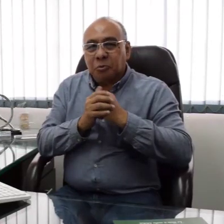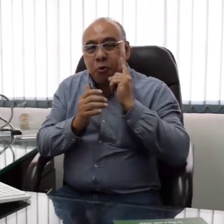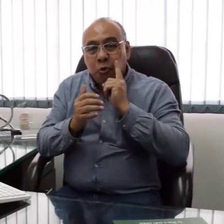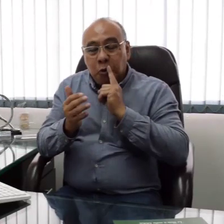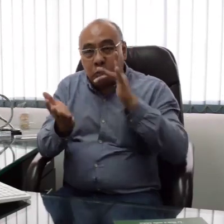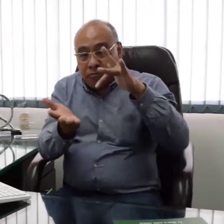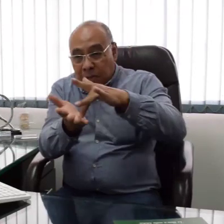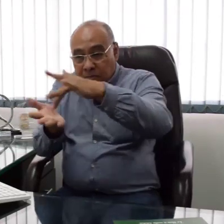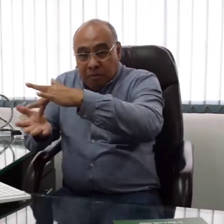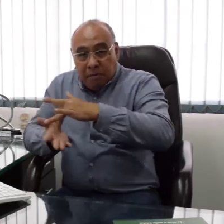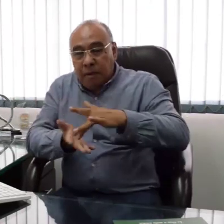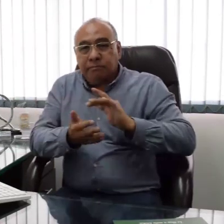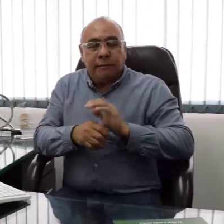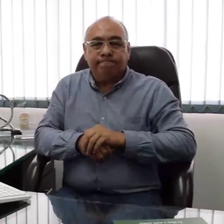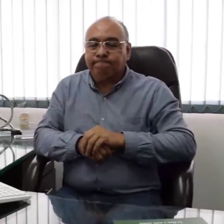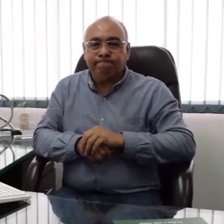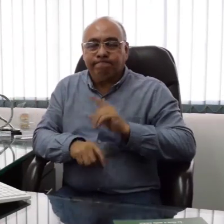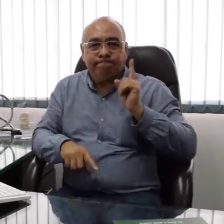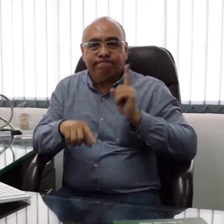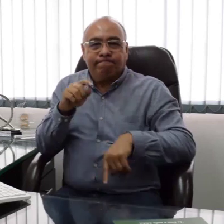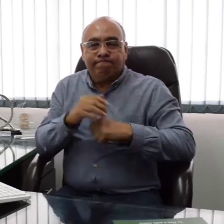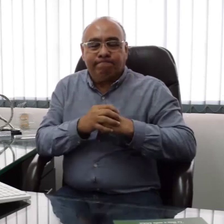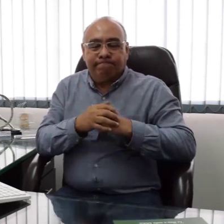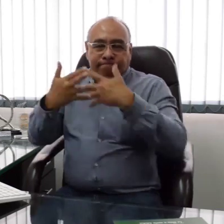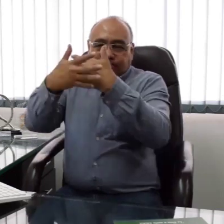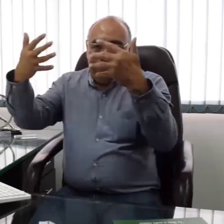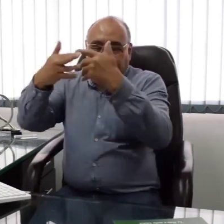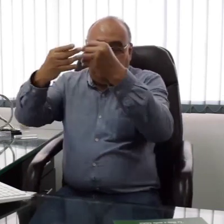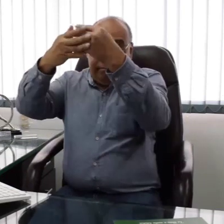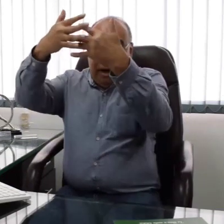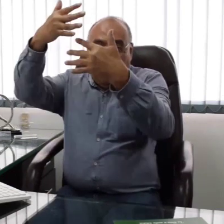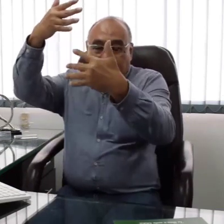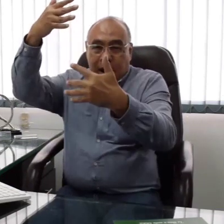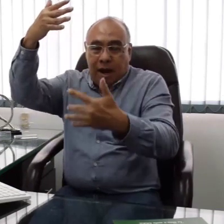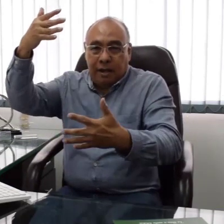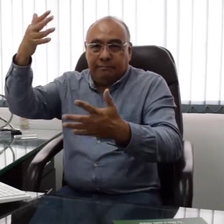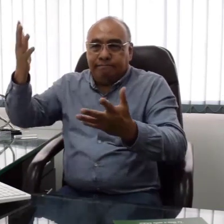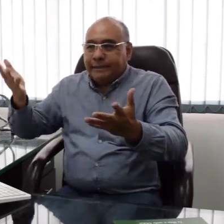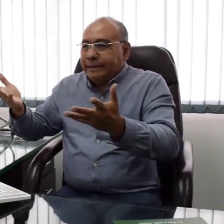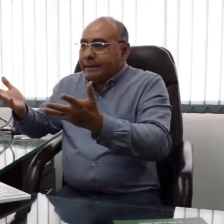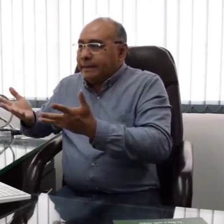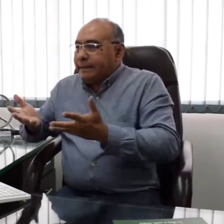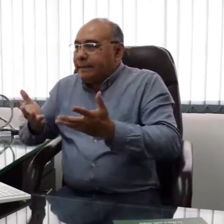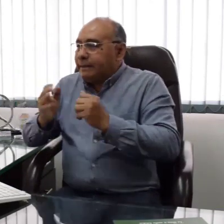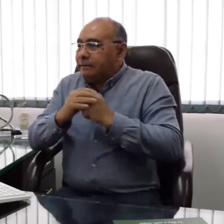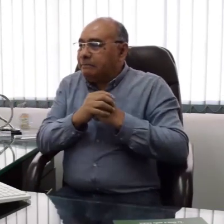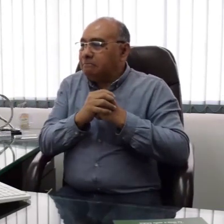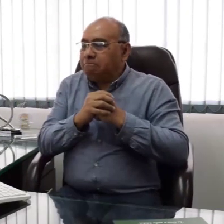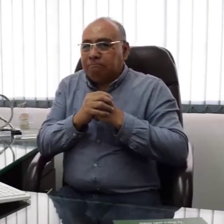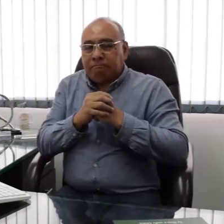¿Las personas sordas están participando de este debate? No, no pueden hacerlo. Están quedando exulidos de estos largos textos sobre un tema de suma